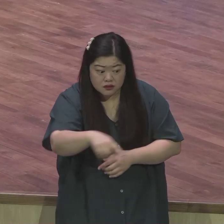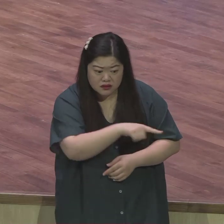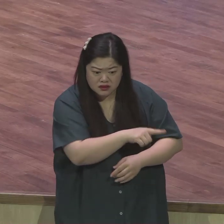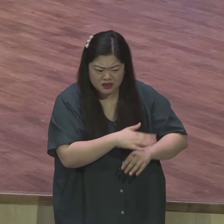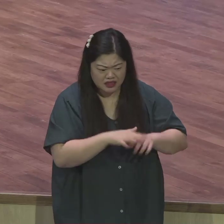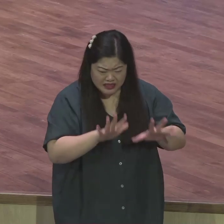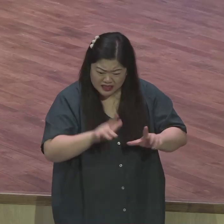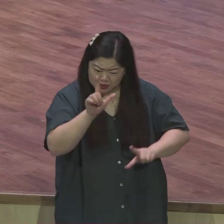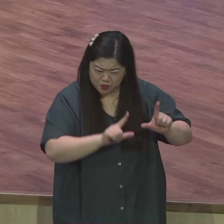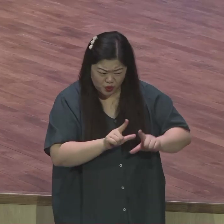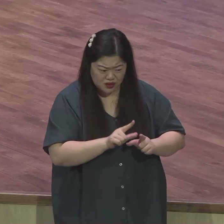동력자들과 함께